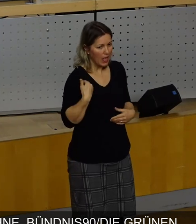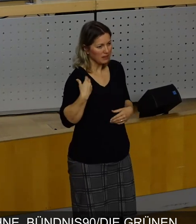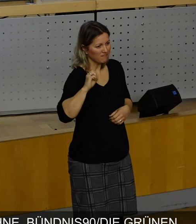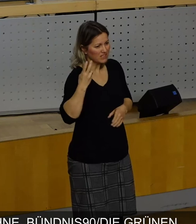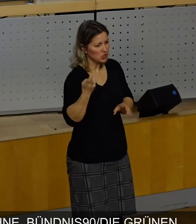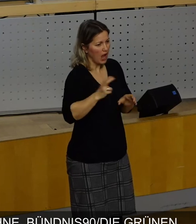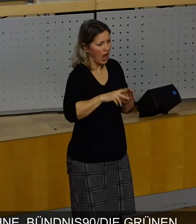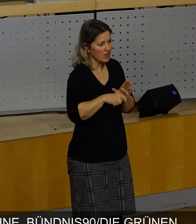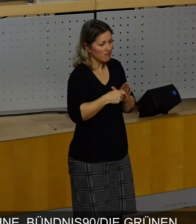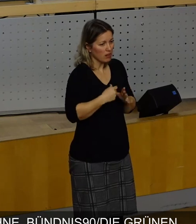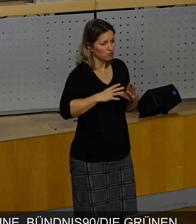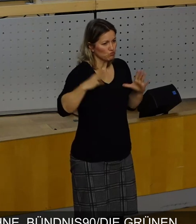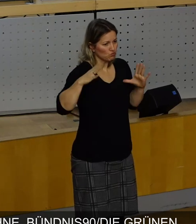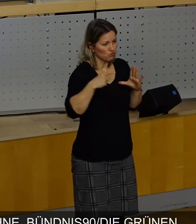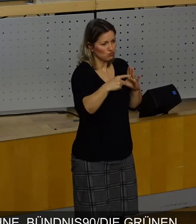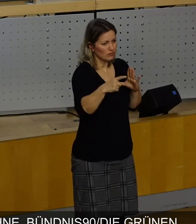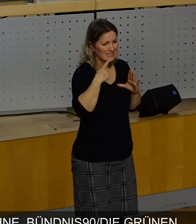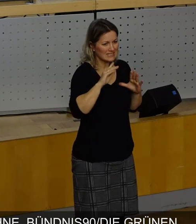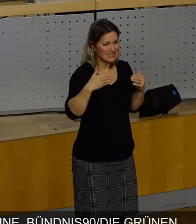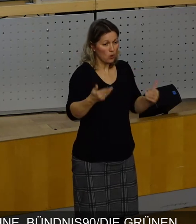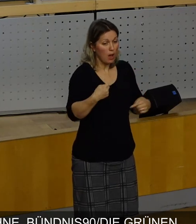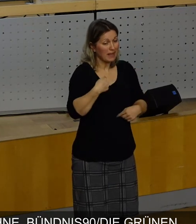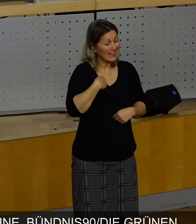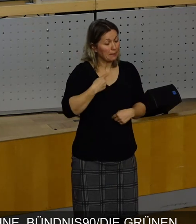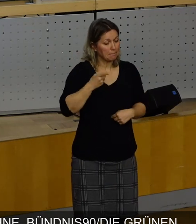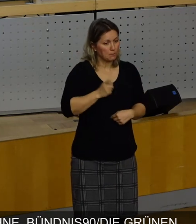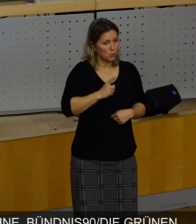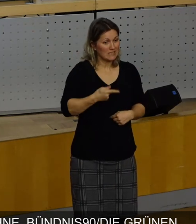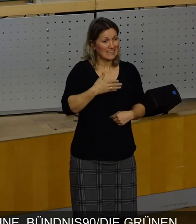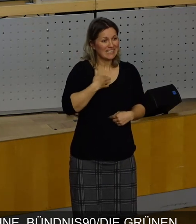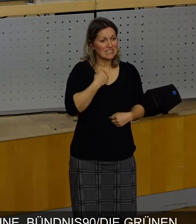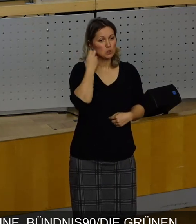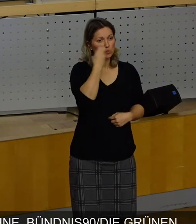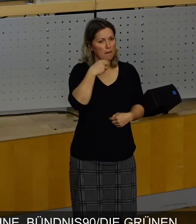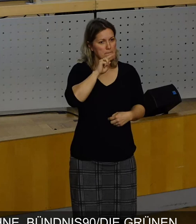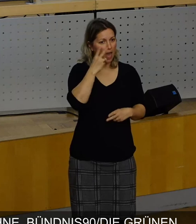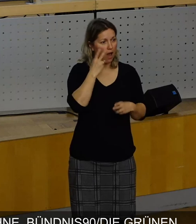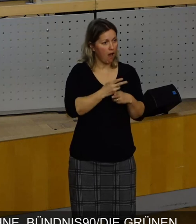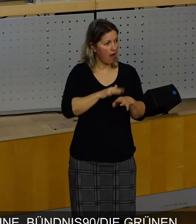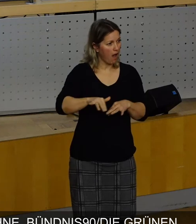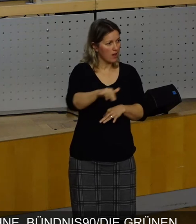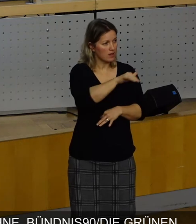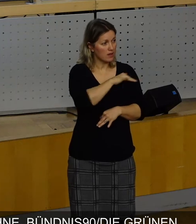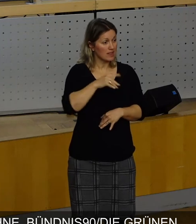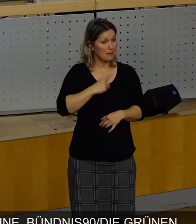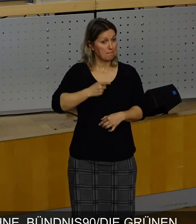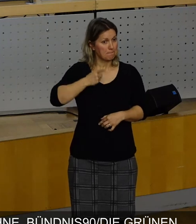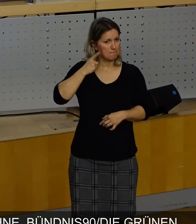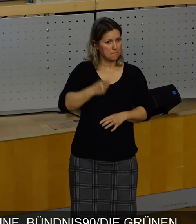Das stelle ich nicht in Frage. Aber ich muss nicht, wenn ich Mehrheiten suche in diesem Rat, mit einer